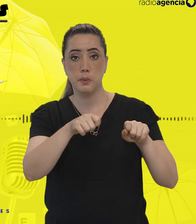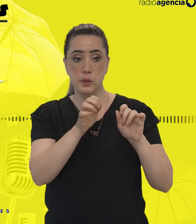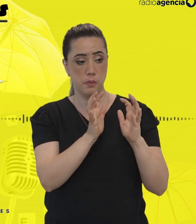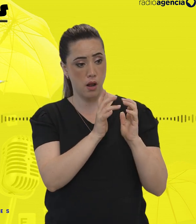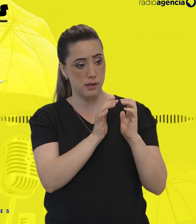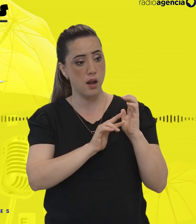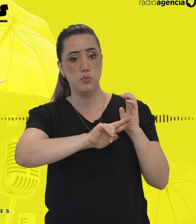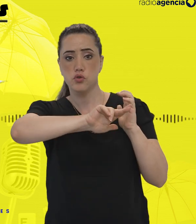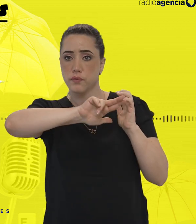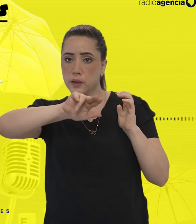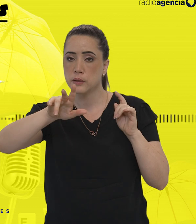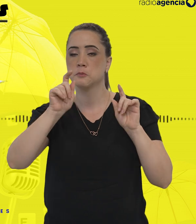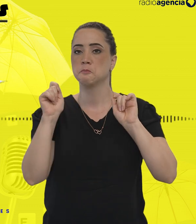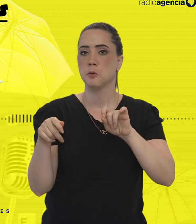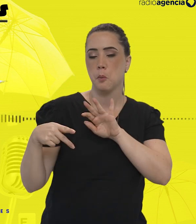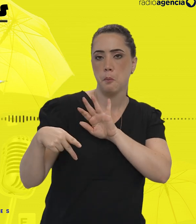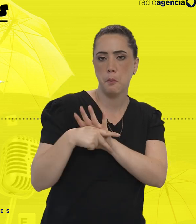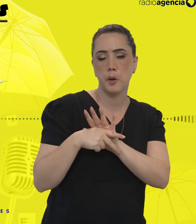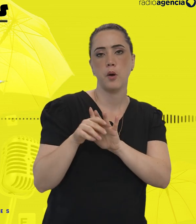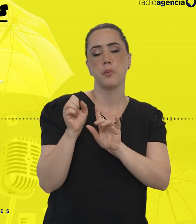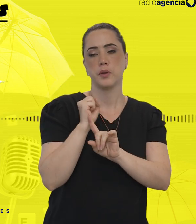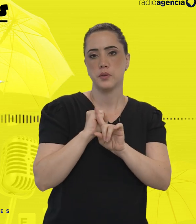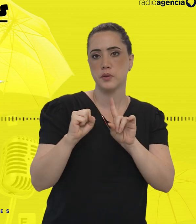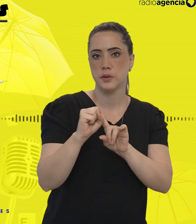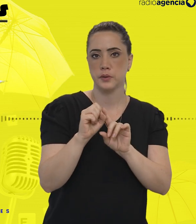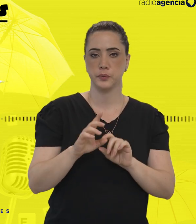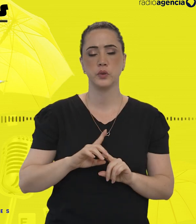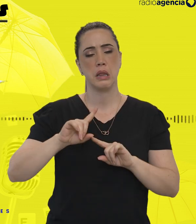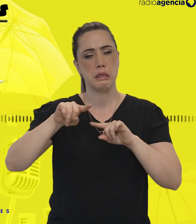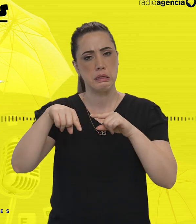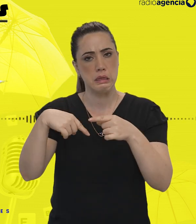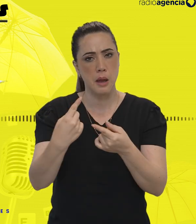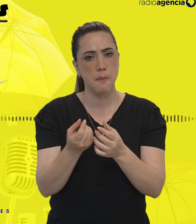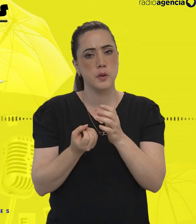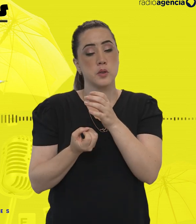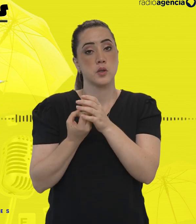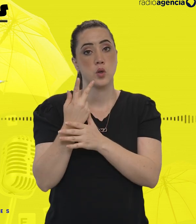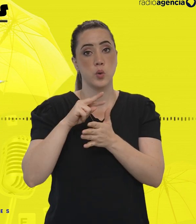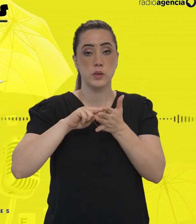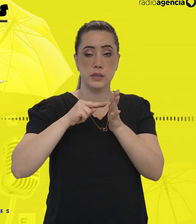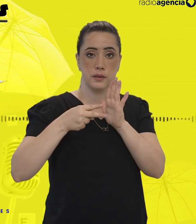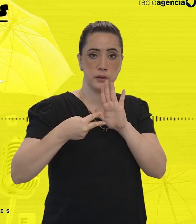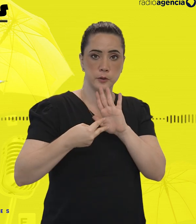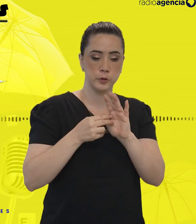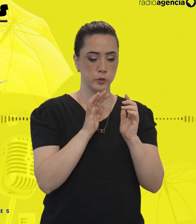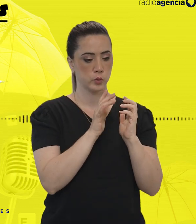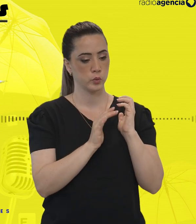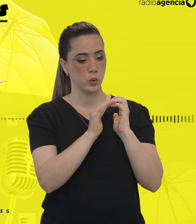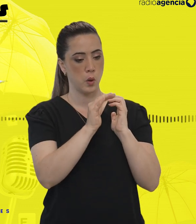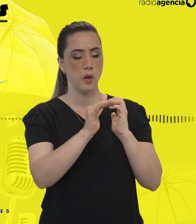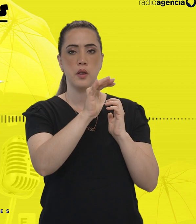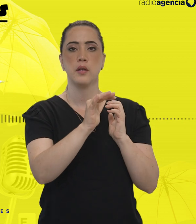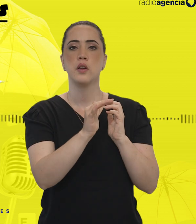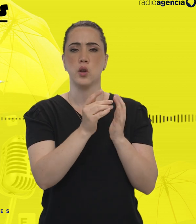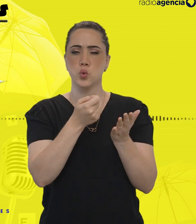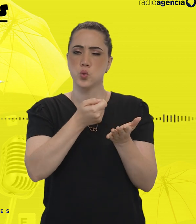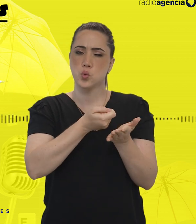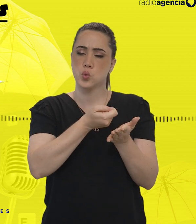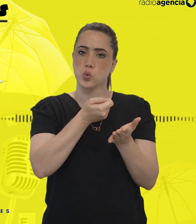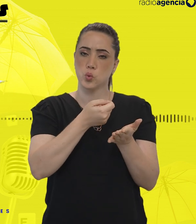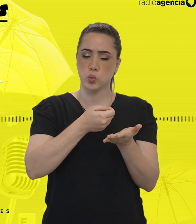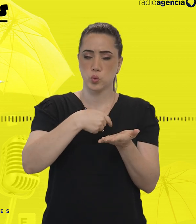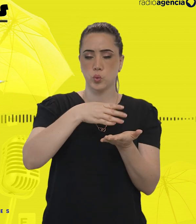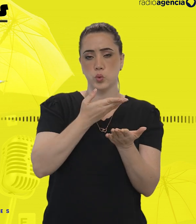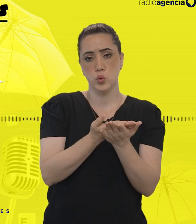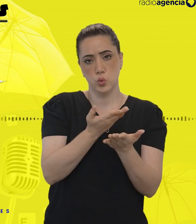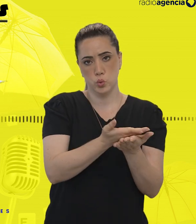social. Em 1998, Judy Singer publicou o conceito de neurodiversidade em uma tese, que se tornou bastante conhecido pela